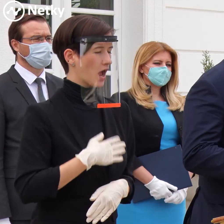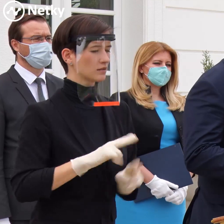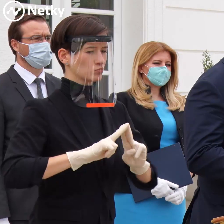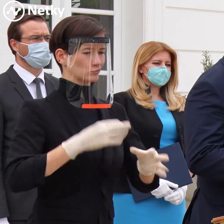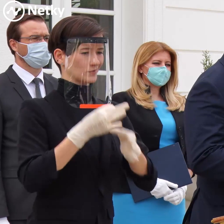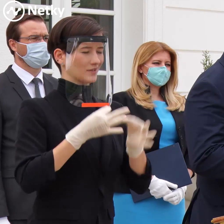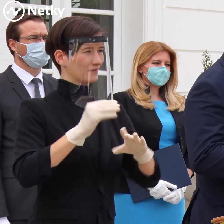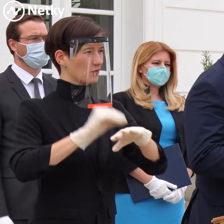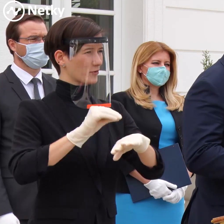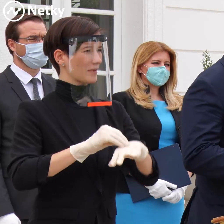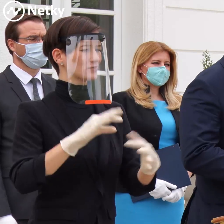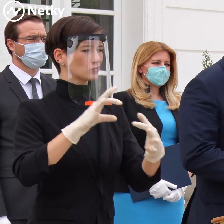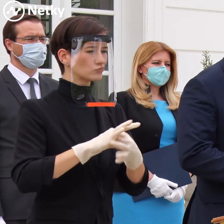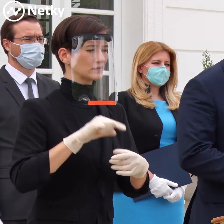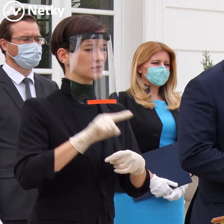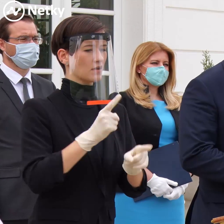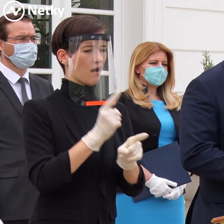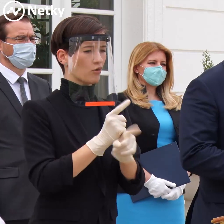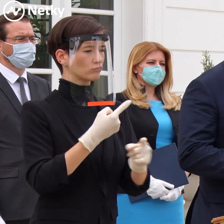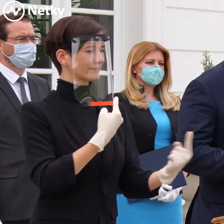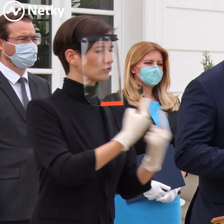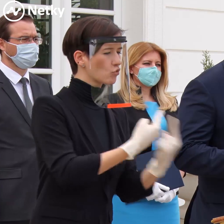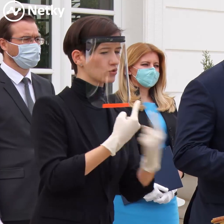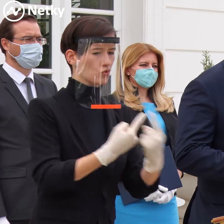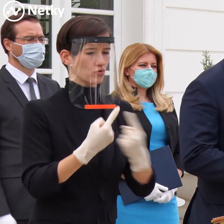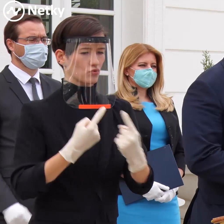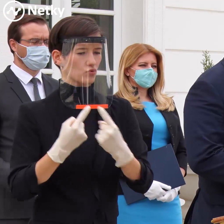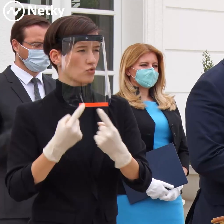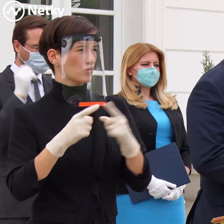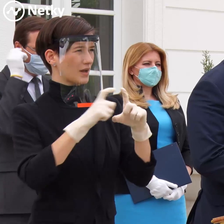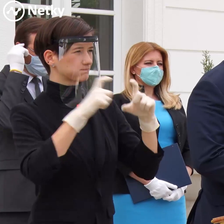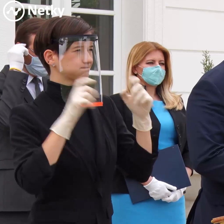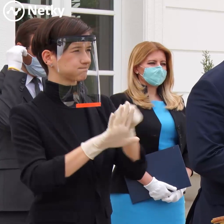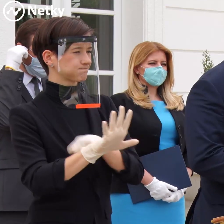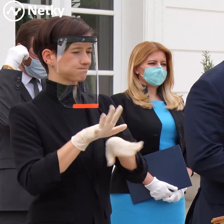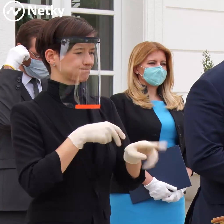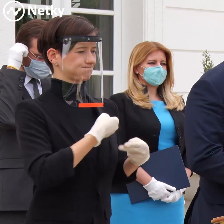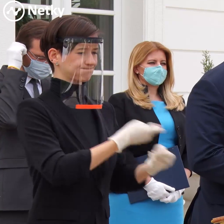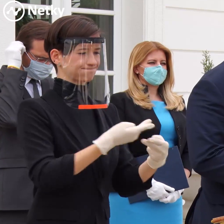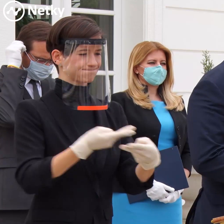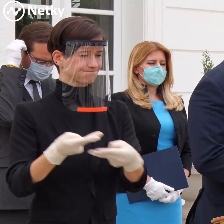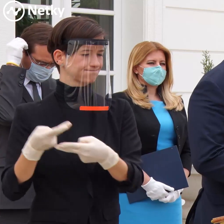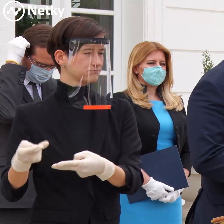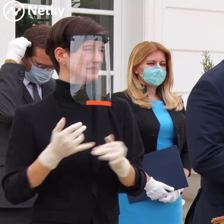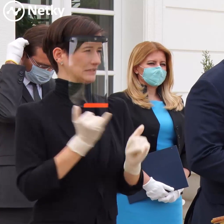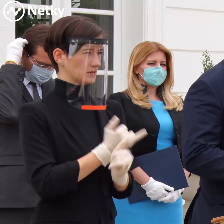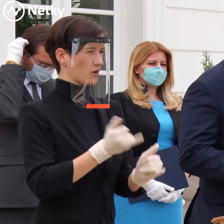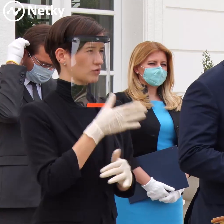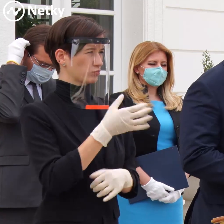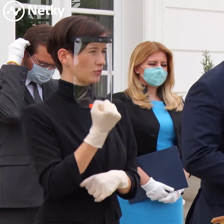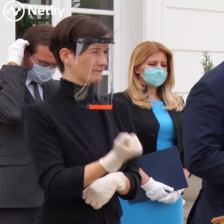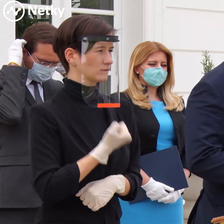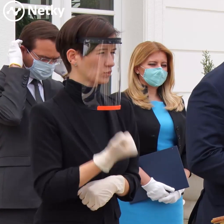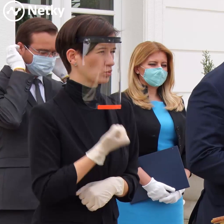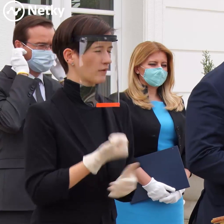logistická spolupráca v distribúcii ochranných pomôcok a ďalších vecí, ktoré súvisia s pomocou klientom v DSSK a v